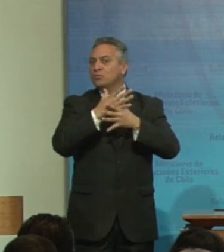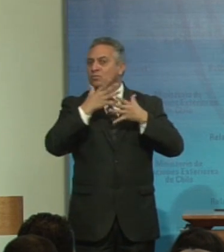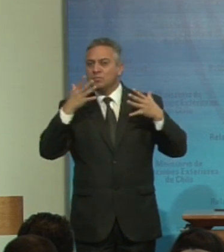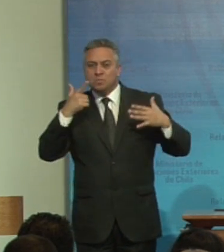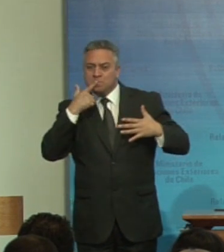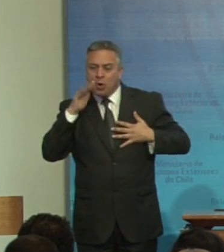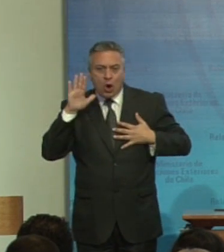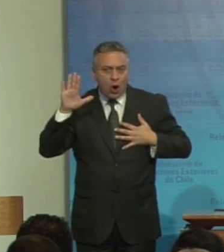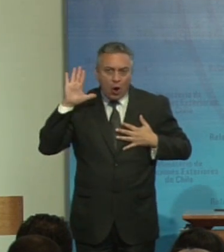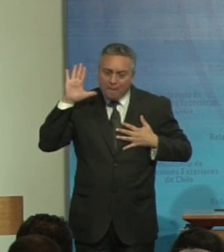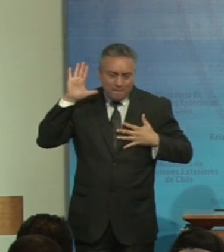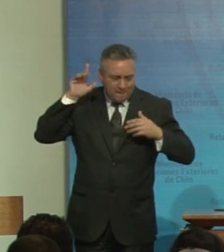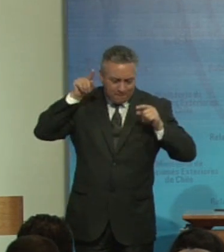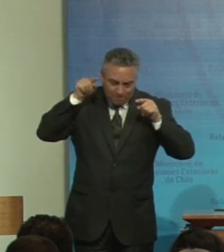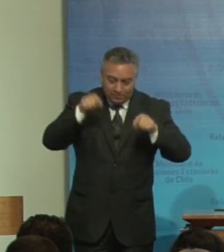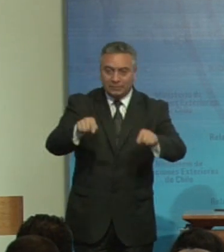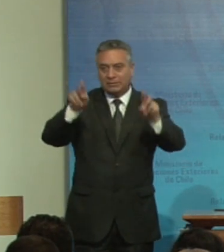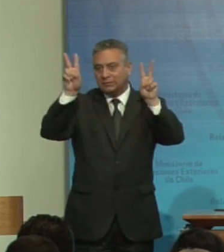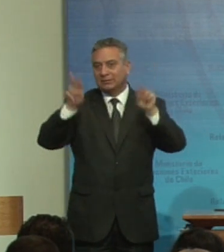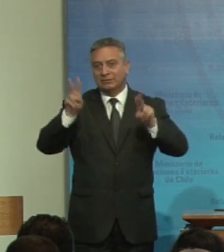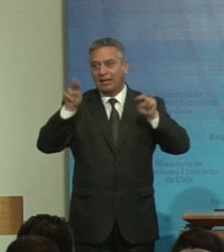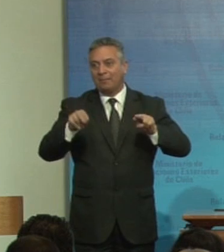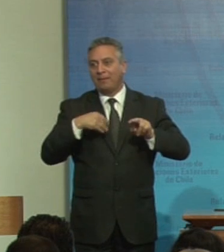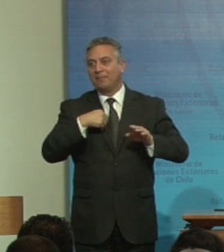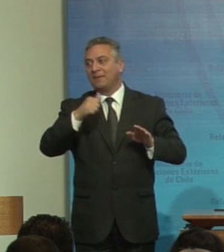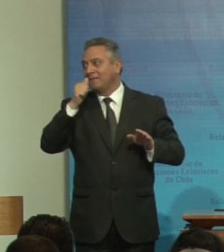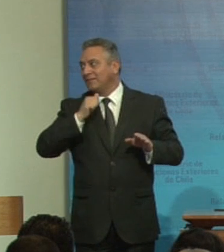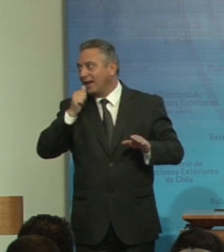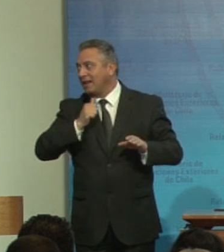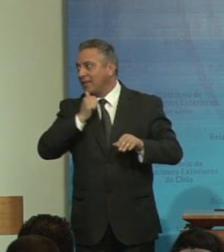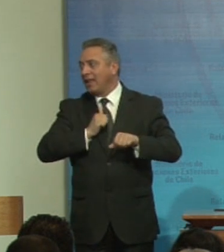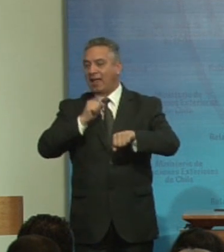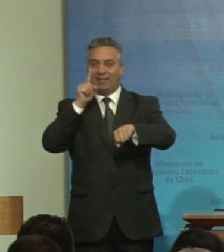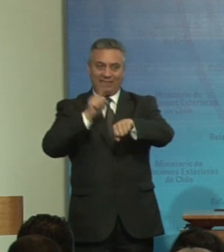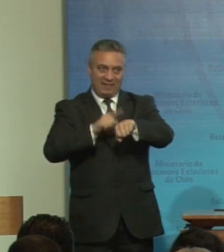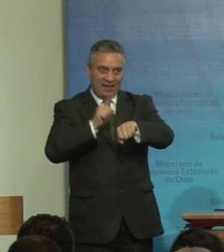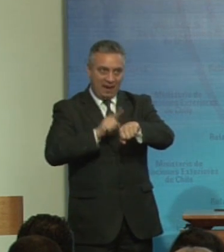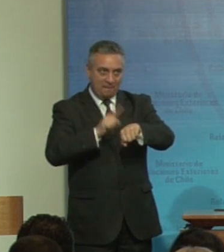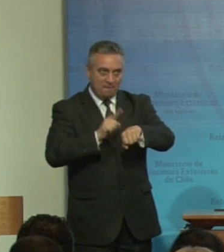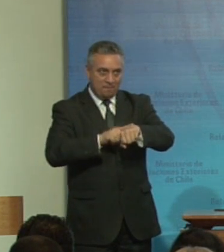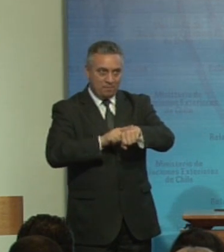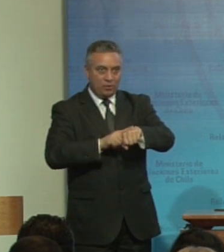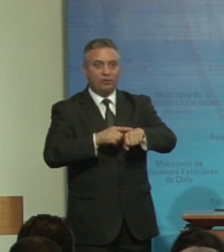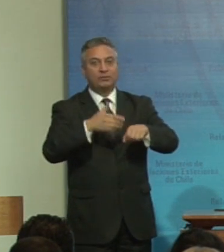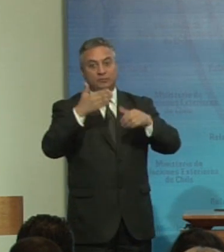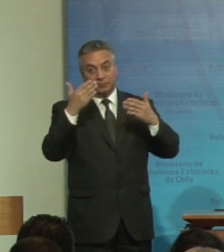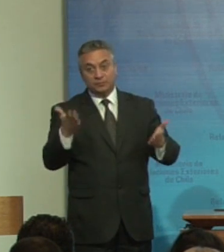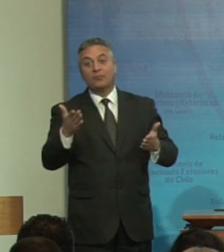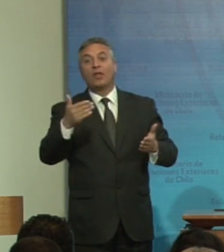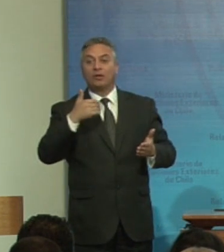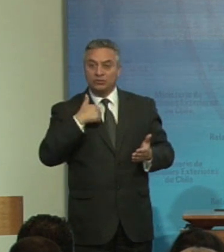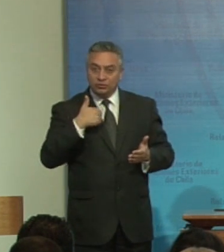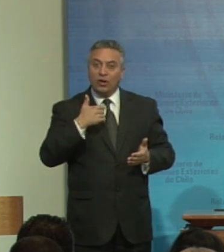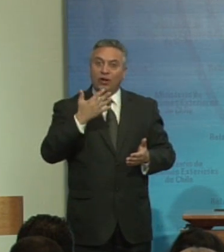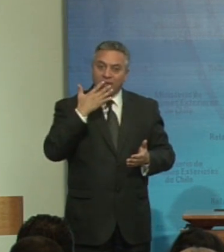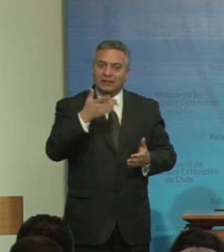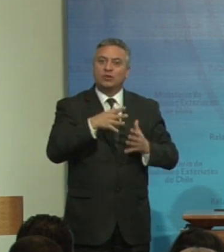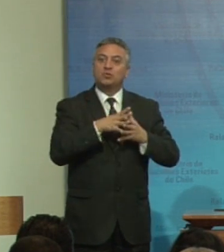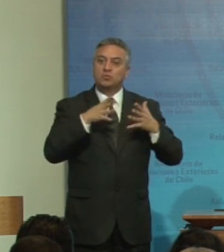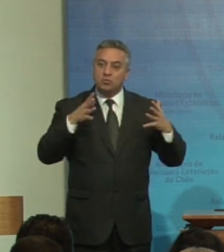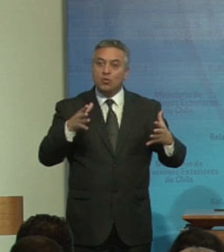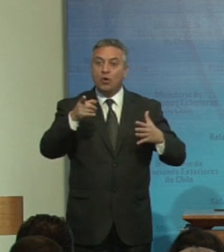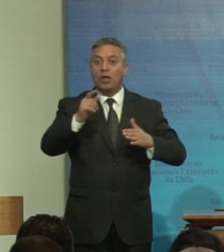comprometidas con el tema bueno me faltaría tiempo porque de verdad con mucha humildad yo lo que